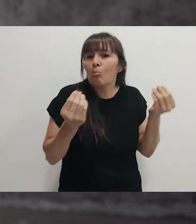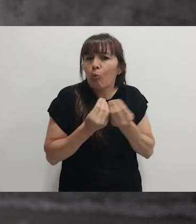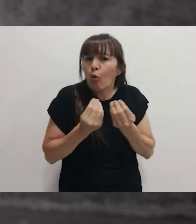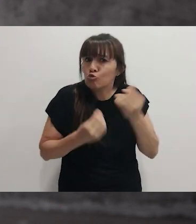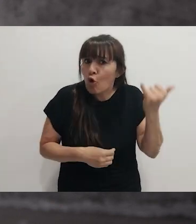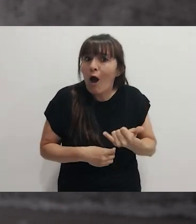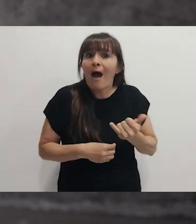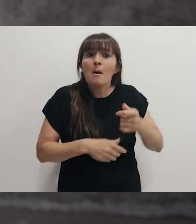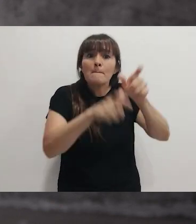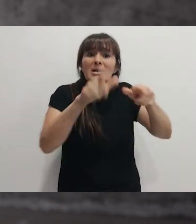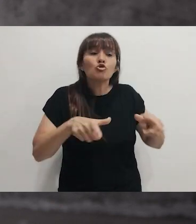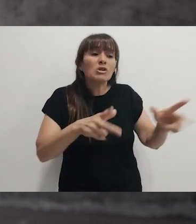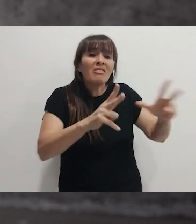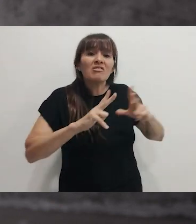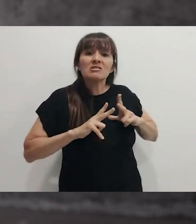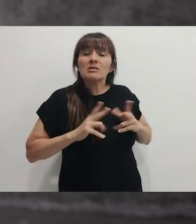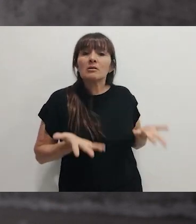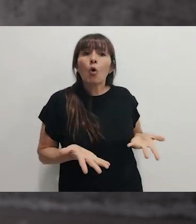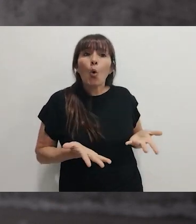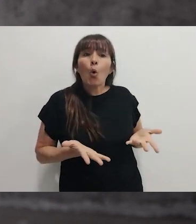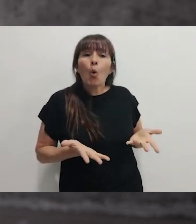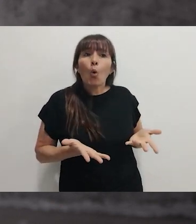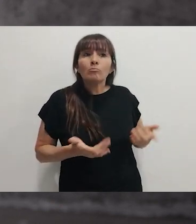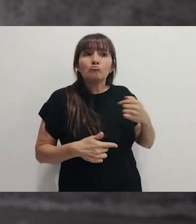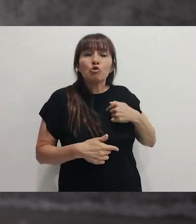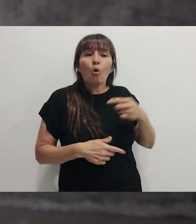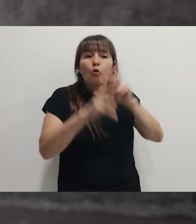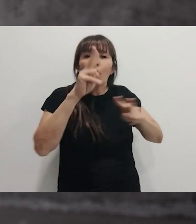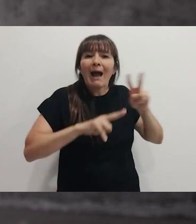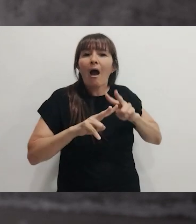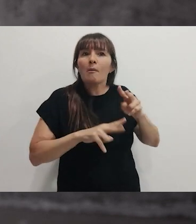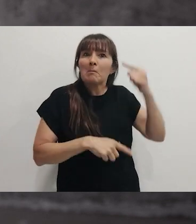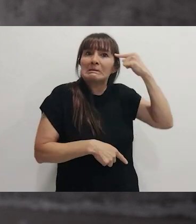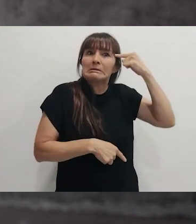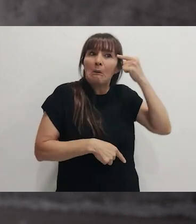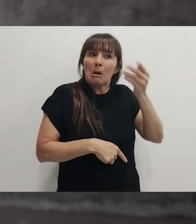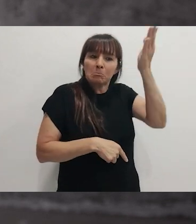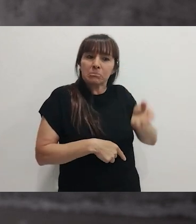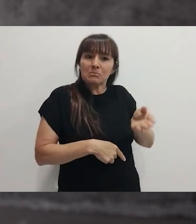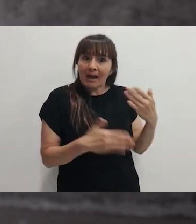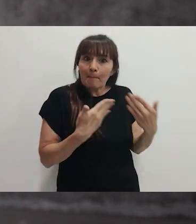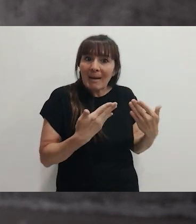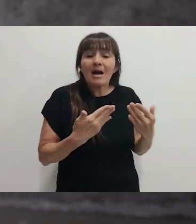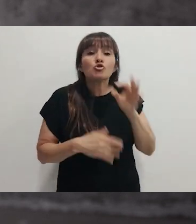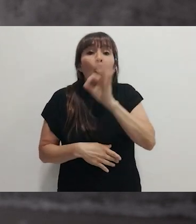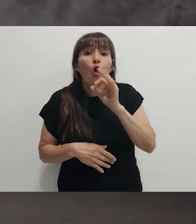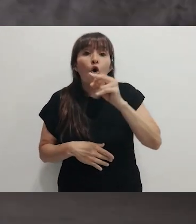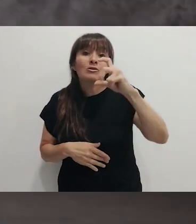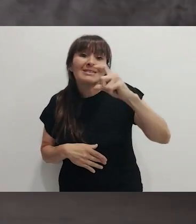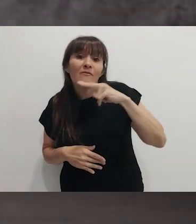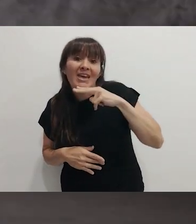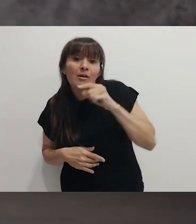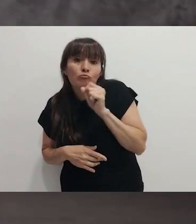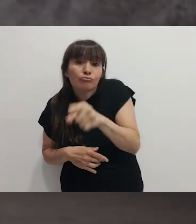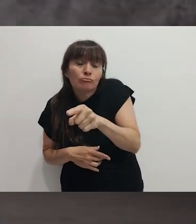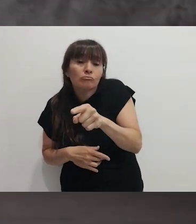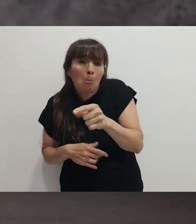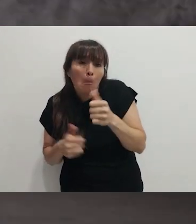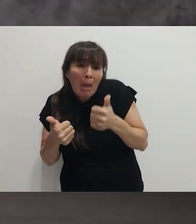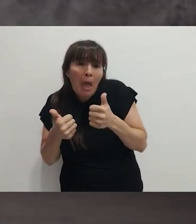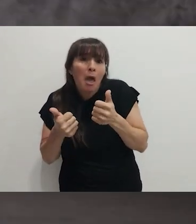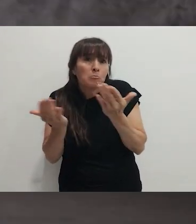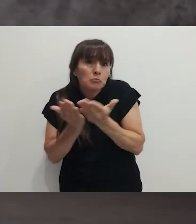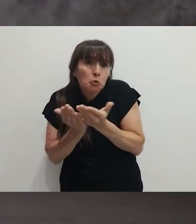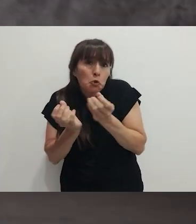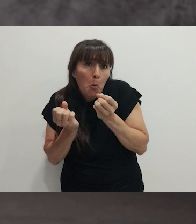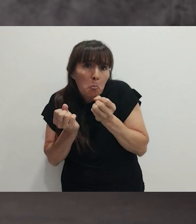personas que te dicen, yo esperaba a alguien útil, a personas que te dicen, sí, tu currículum genial,